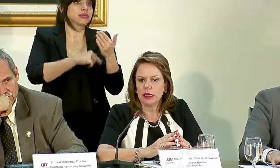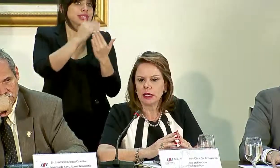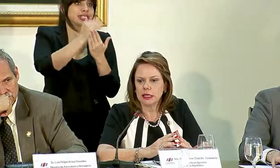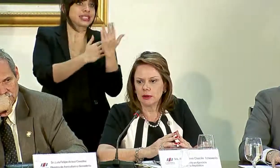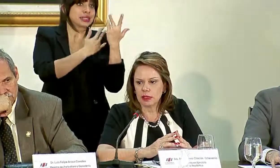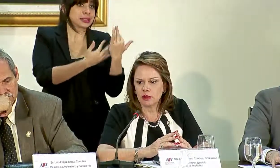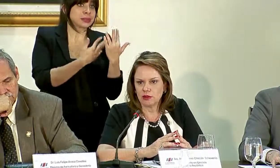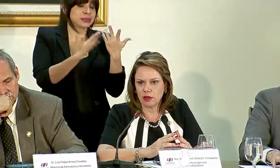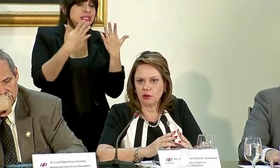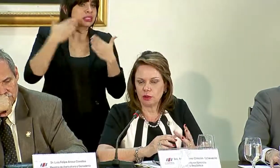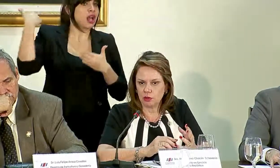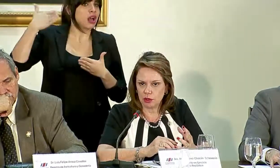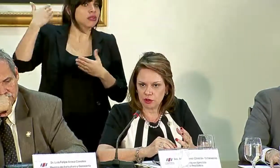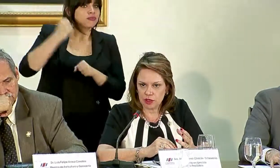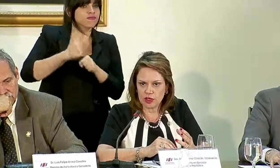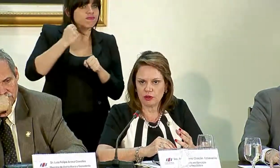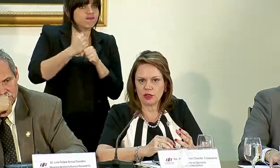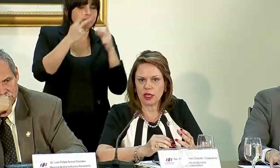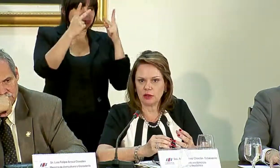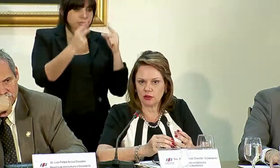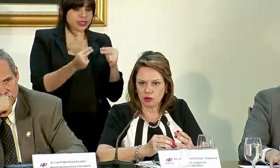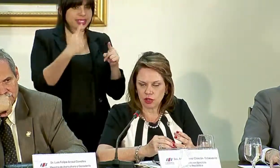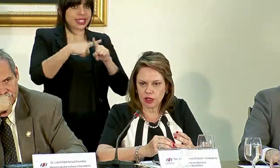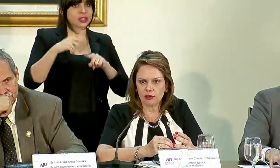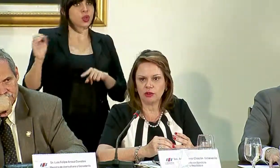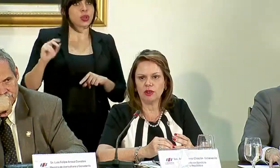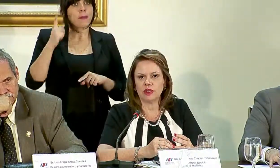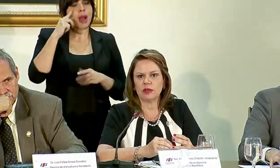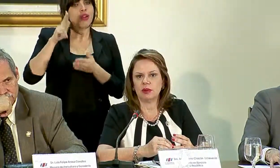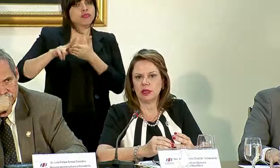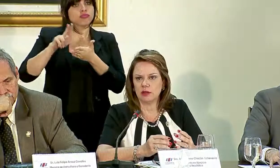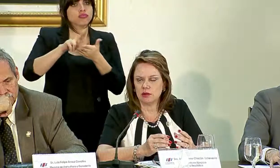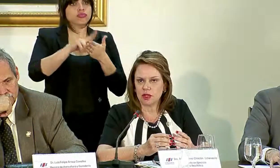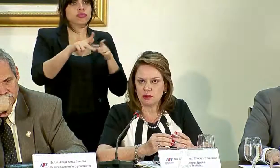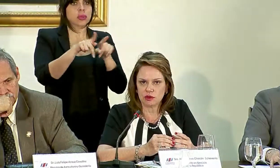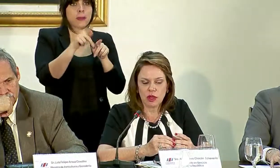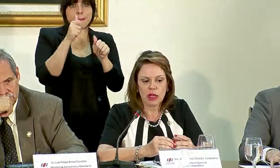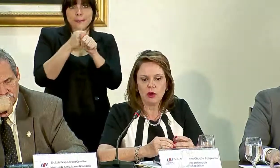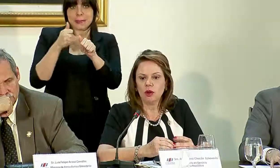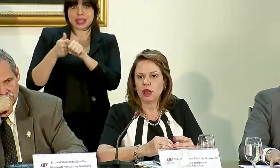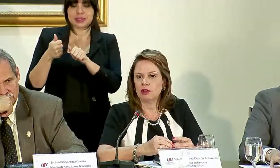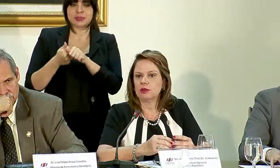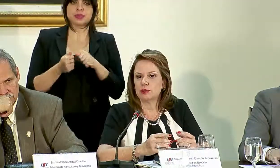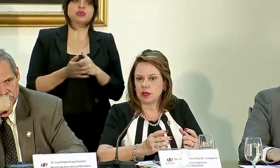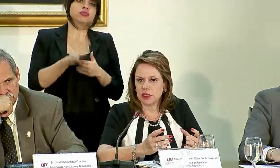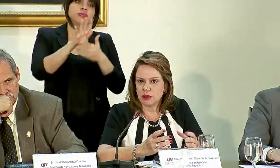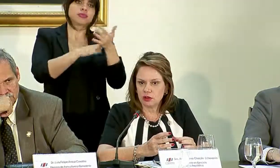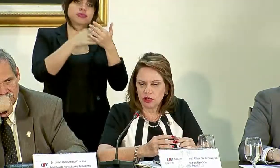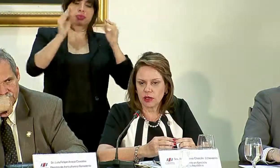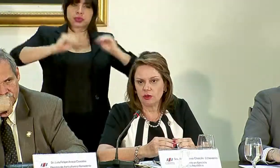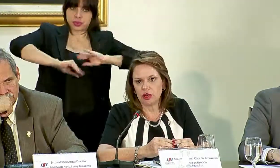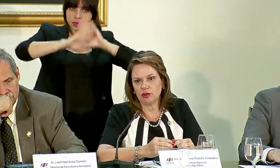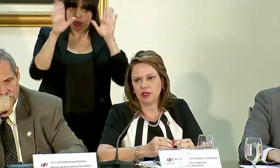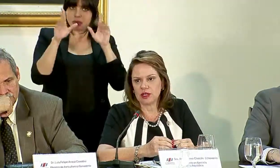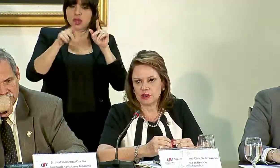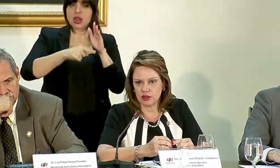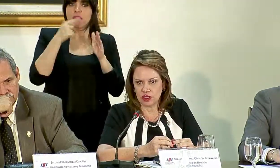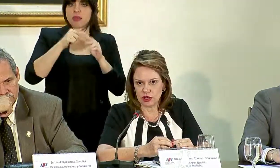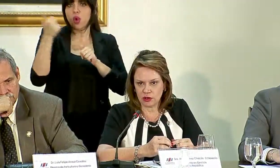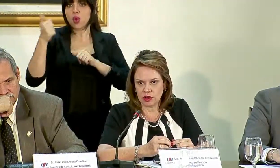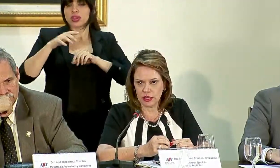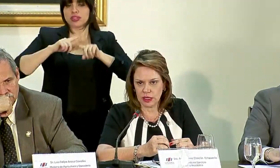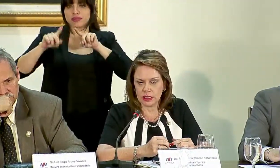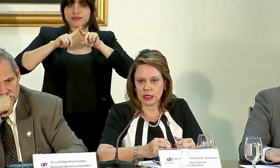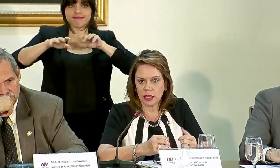de espera se ha venido haciendo presupuestos extraordinarios, contrataciones también de los mismos horarios vespertinos y algunas otras